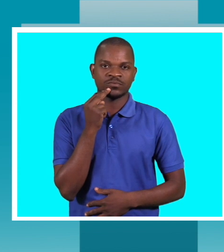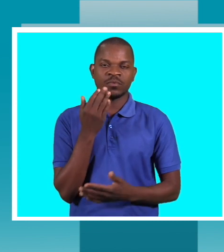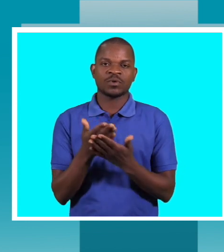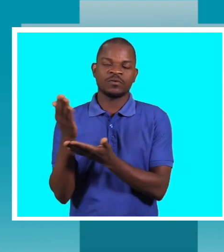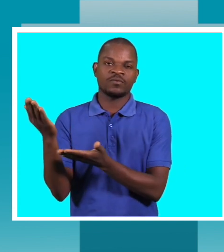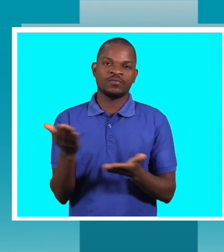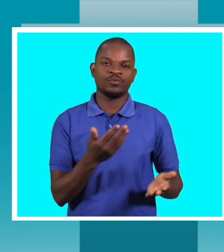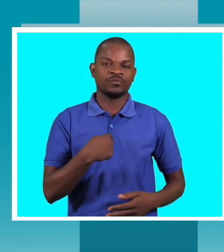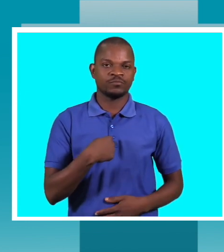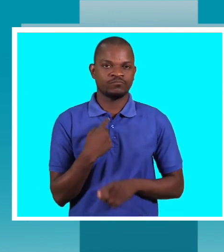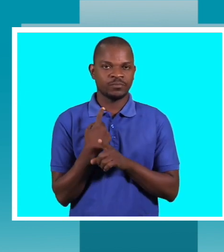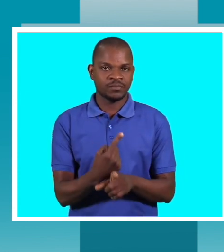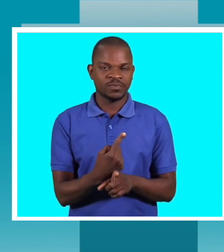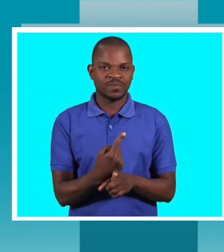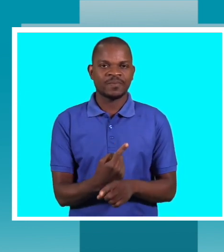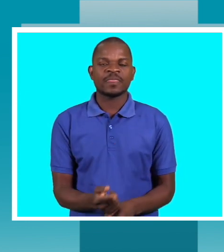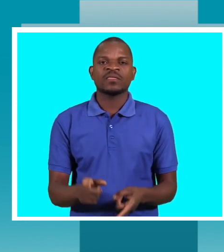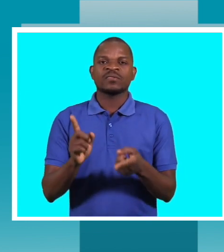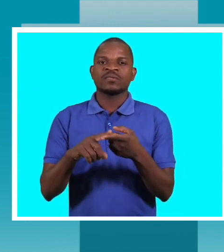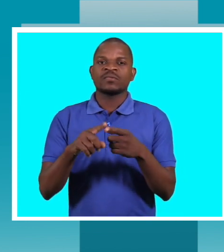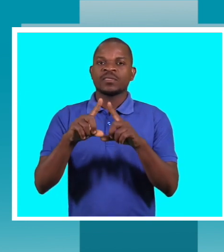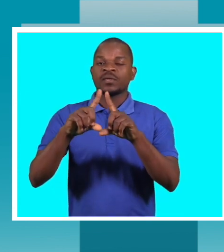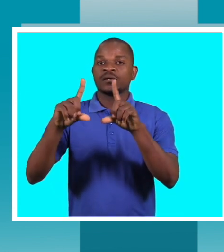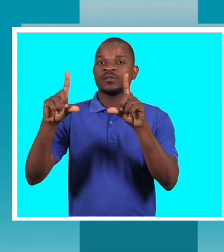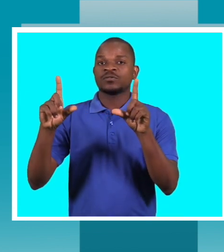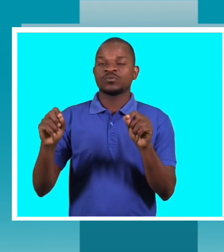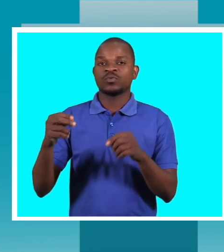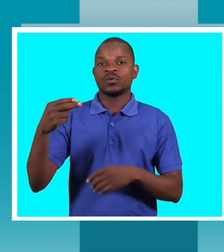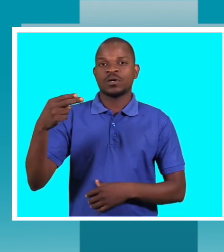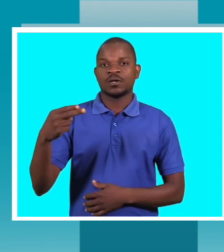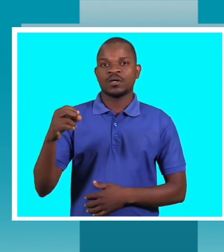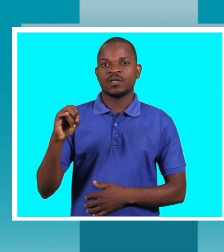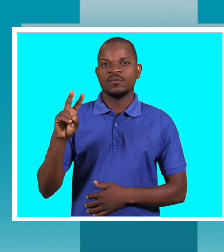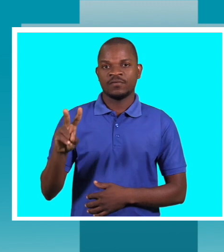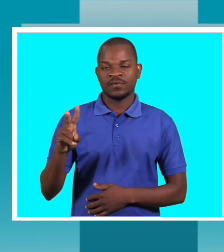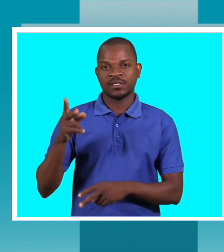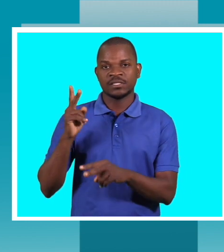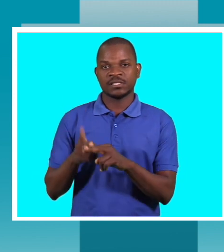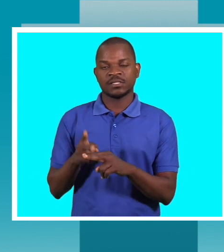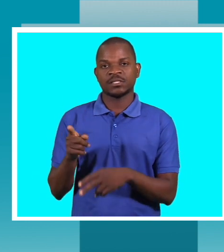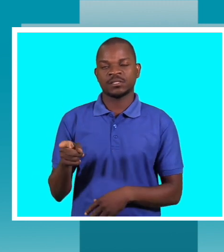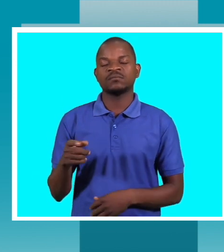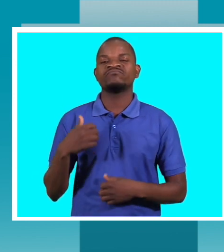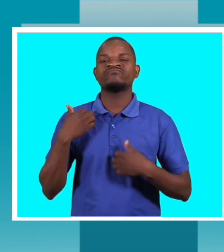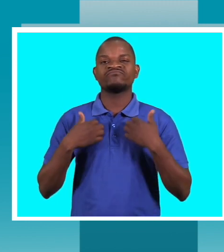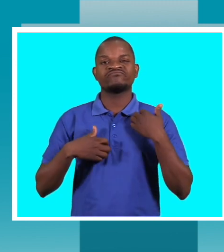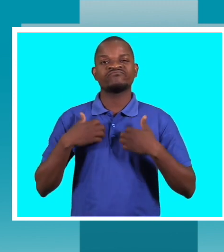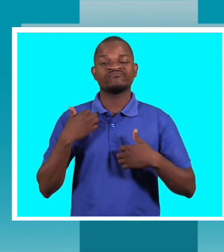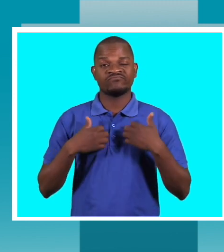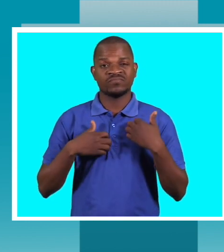Dizer que em relação à questão do HIV-sida é uma preocupação muito